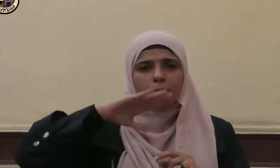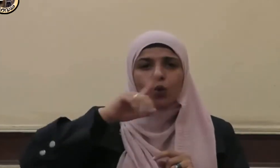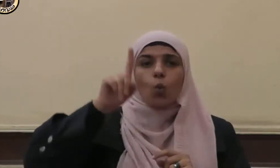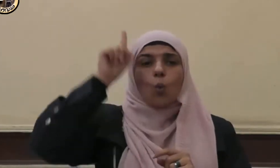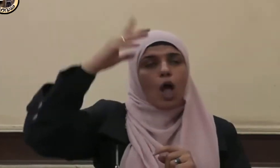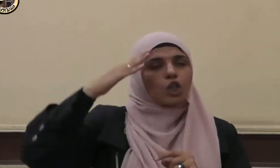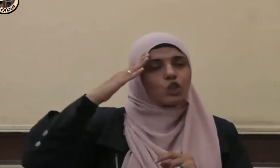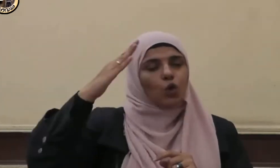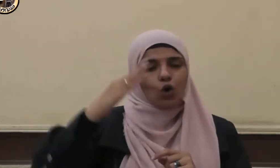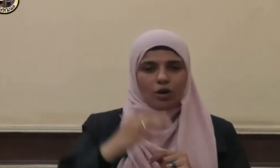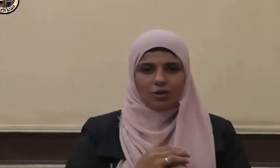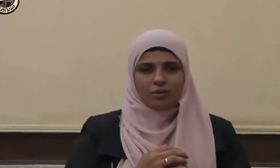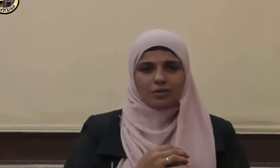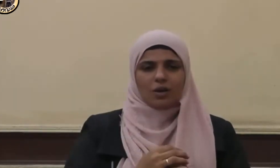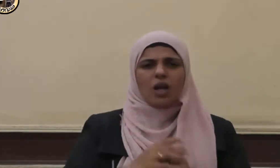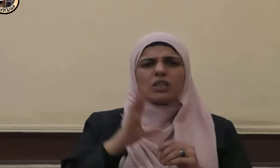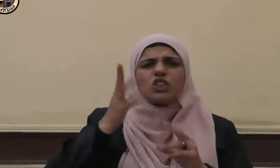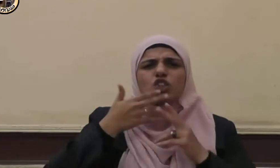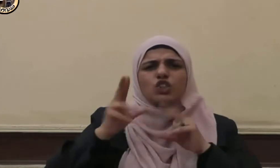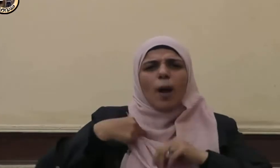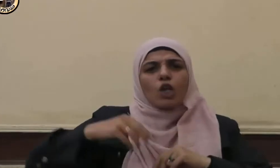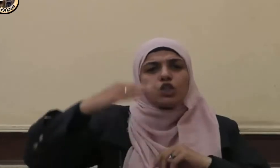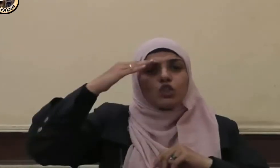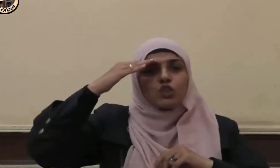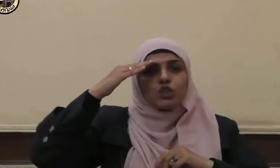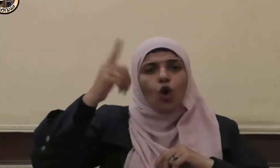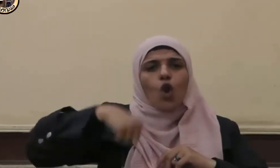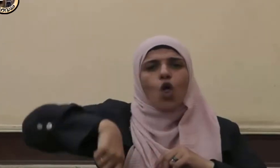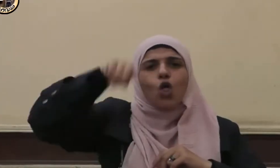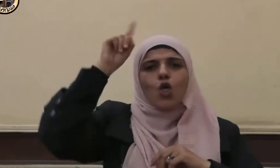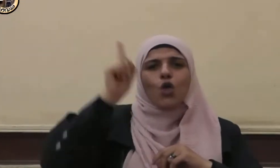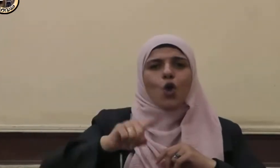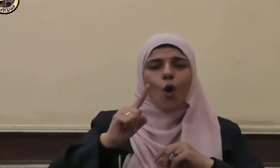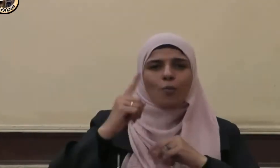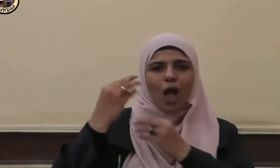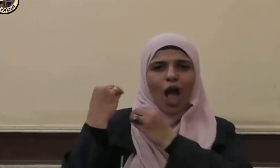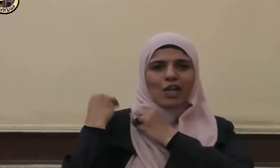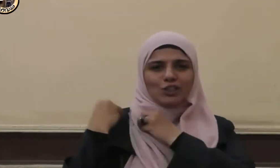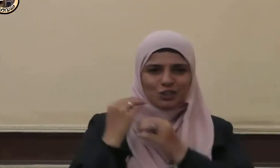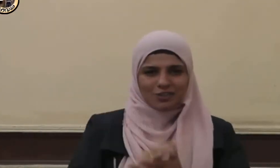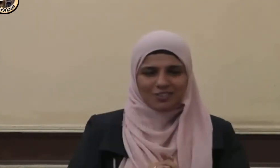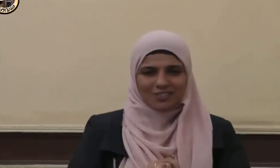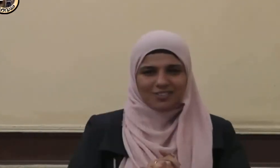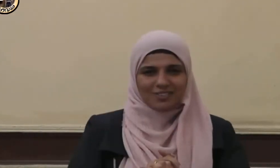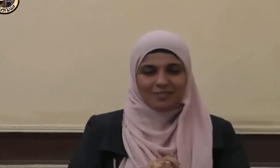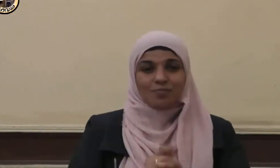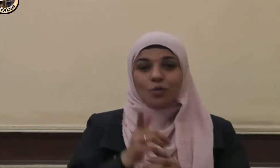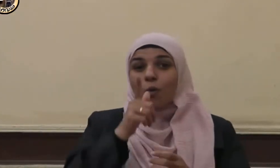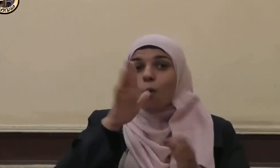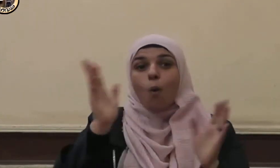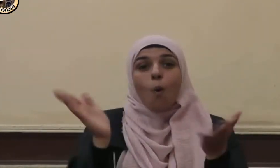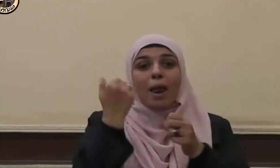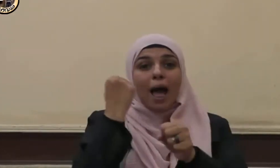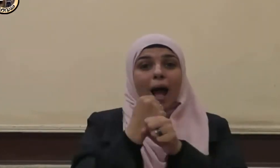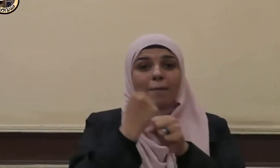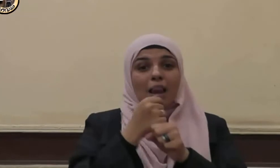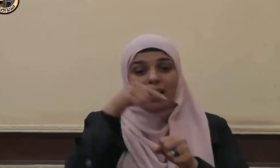الشكر أدى الشكر ذلك اليوم ومن فعل ذلك حين نمسي